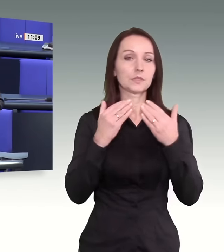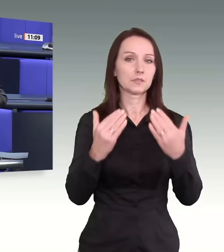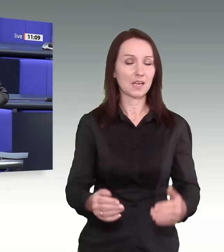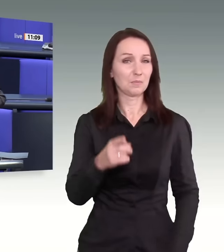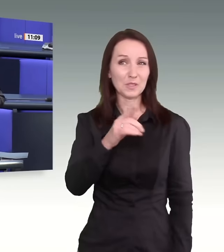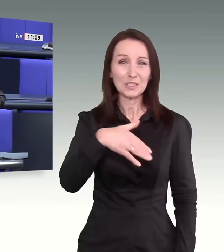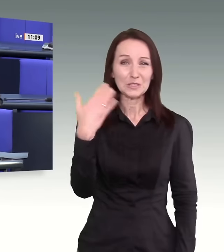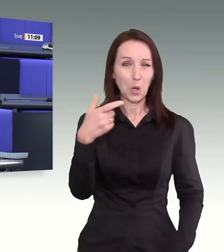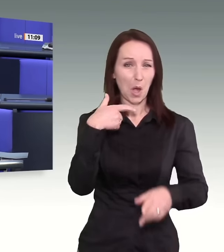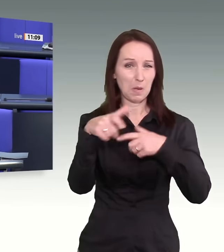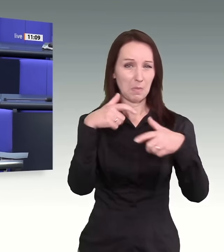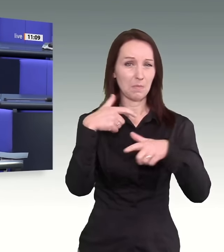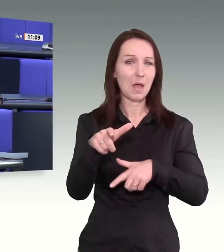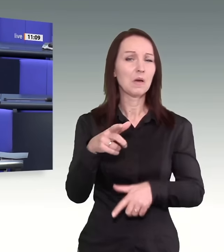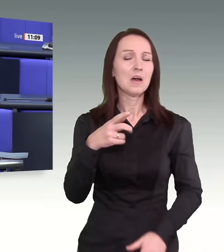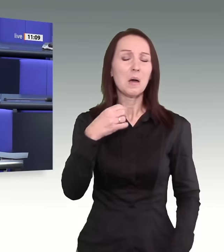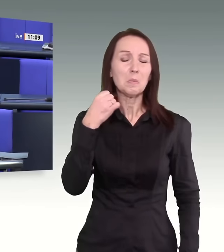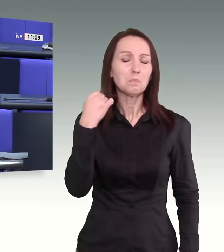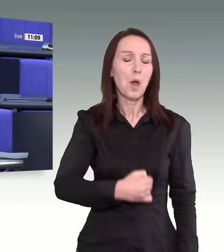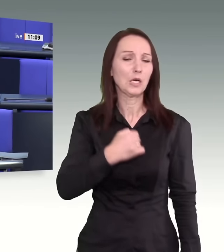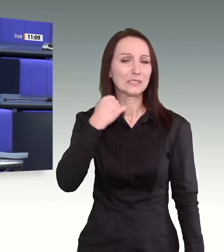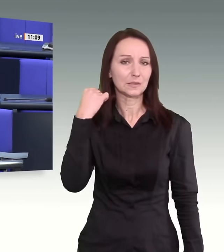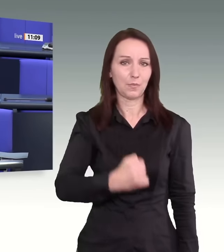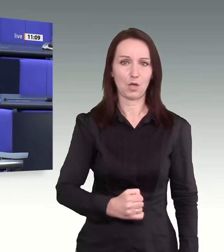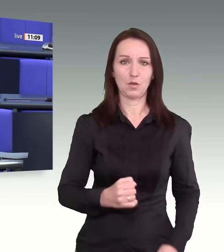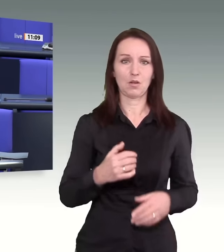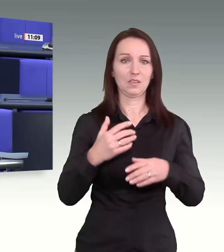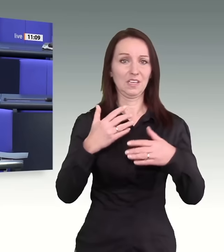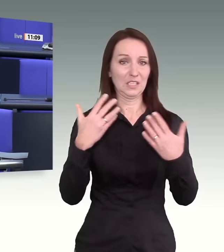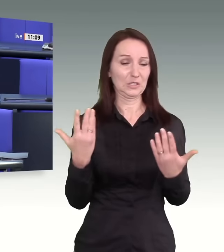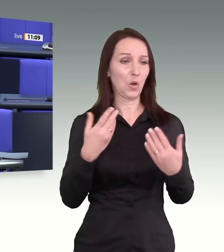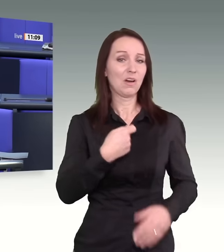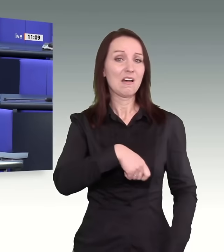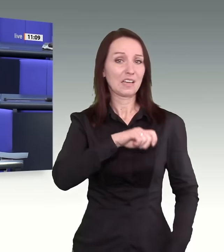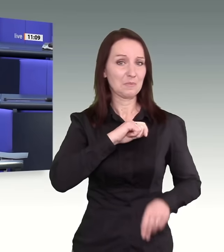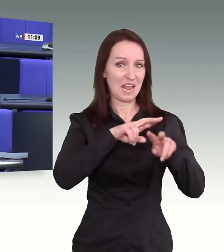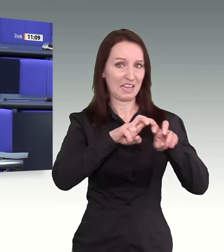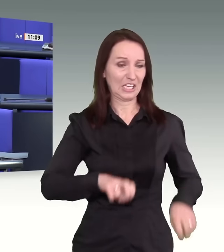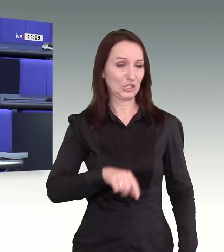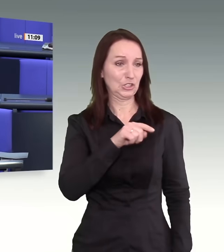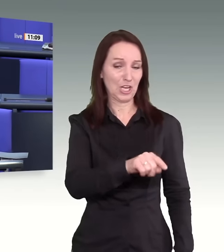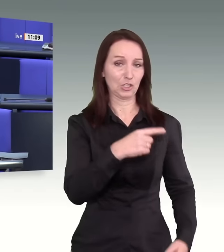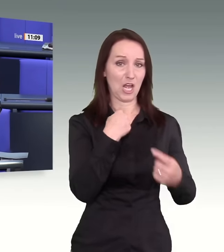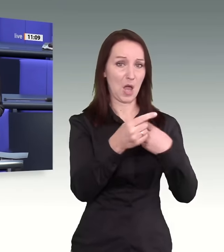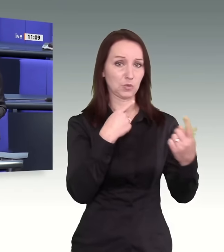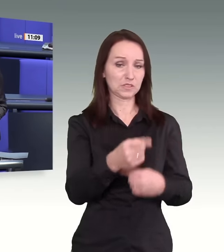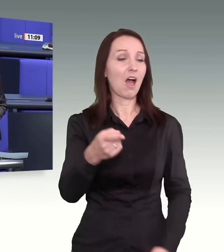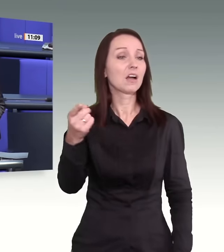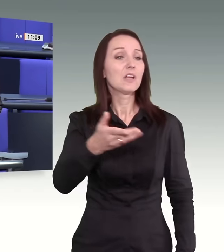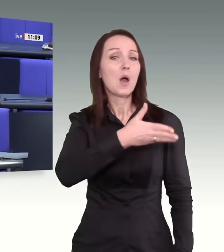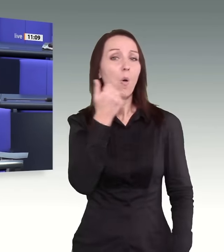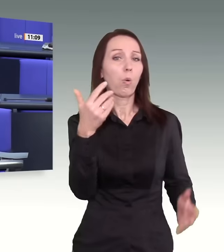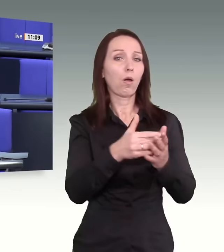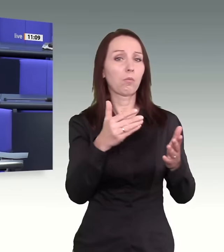übernehmen ungeprüft irgendwelche Aussagen einer kriminellen Recherche, lassen mich ausreden, und